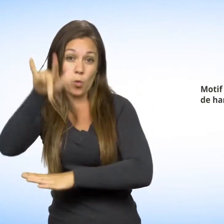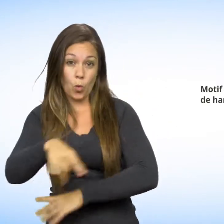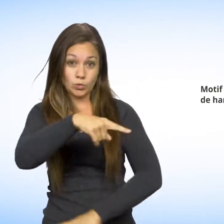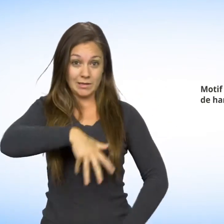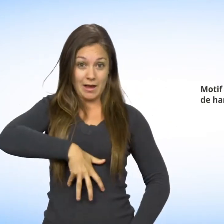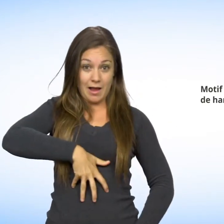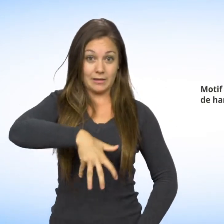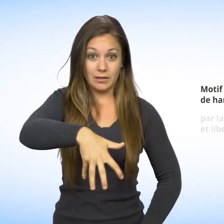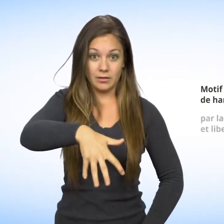enceinte.